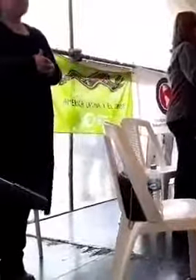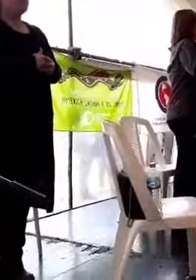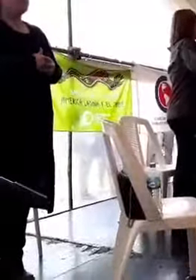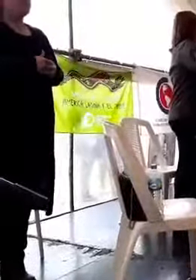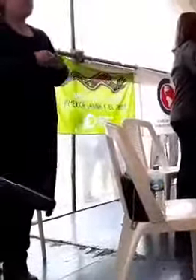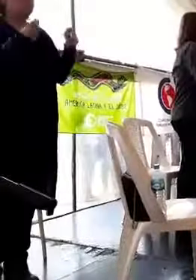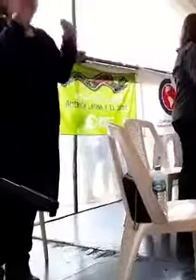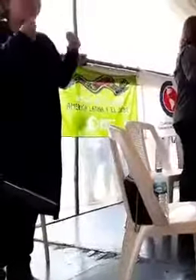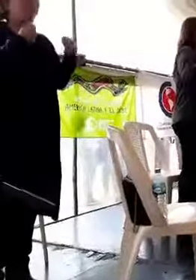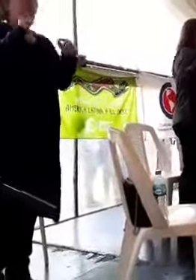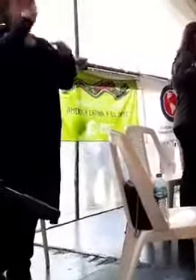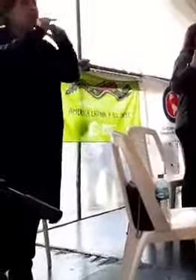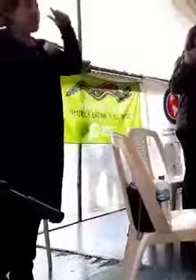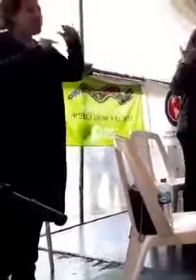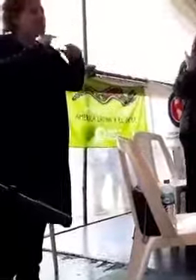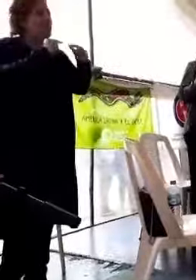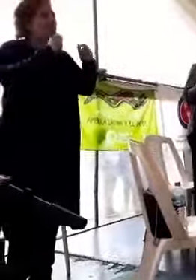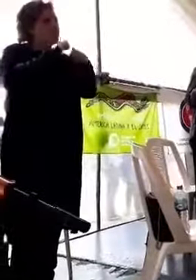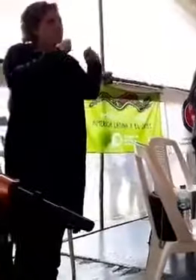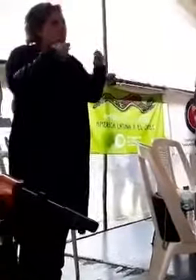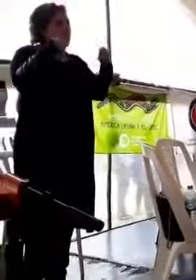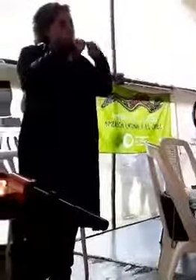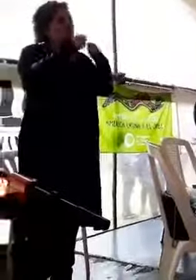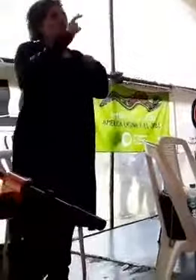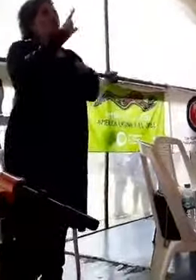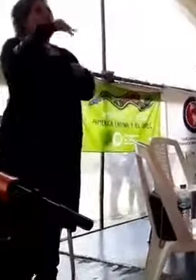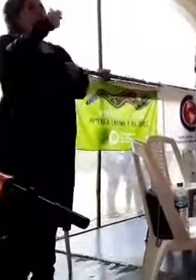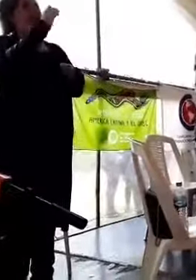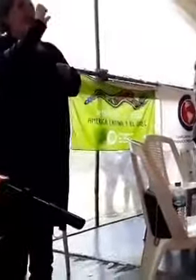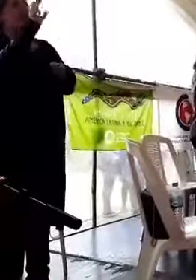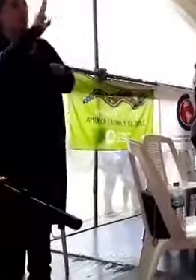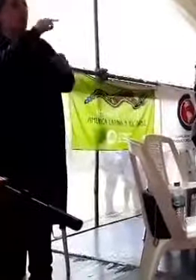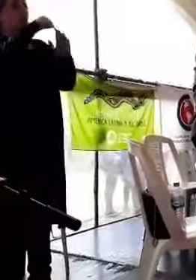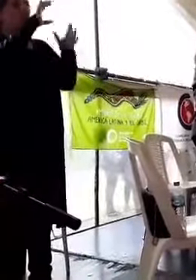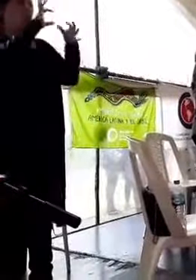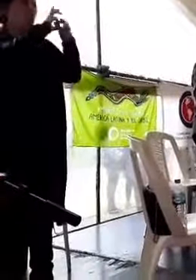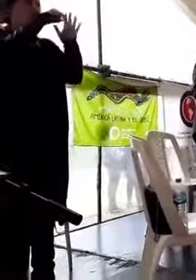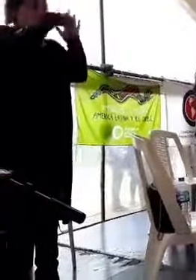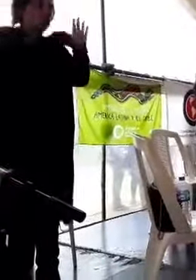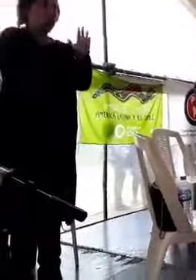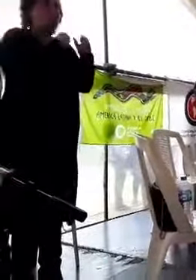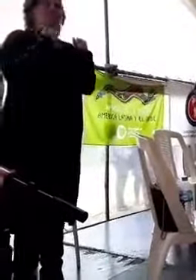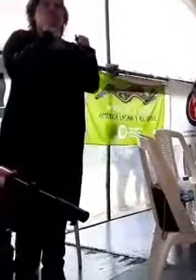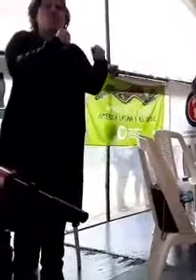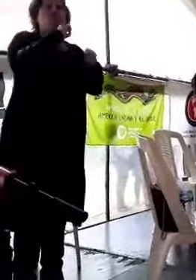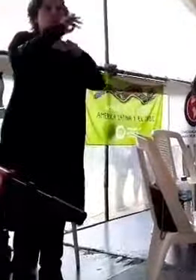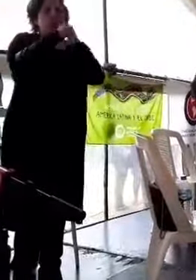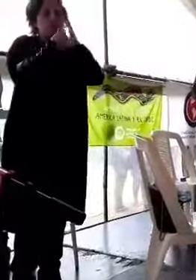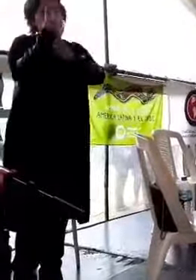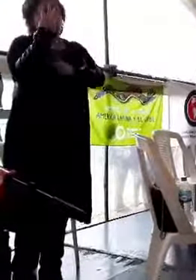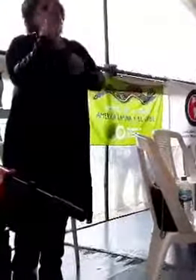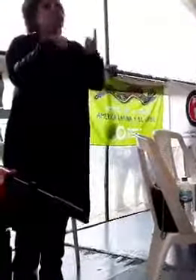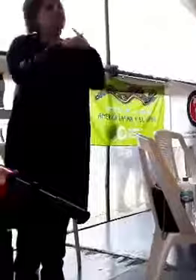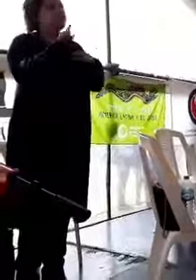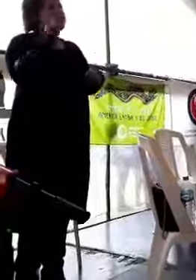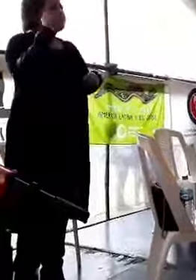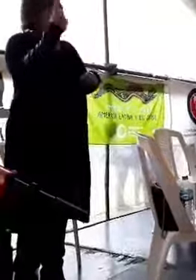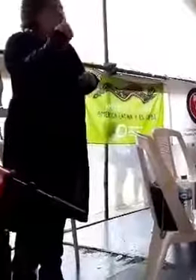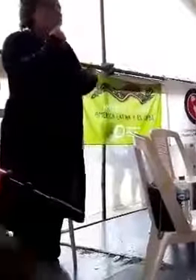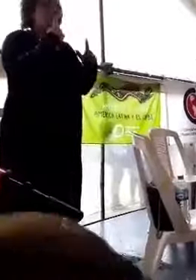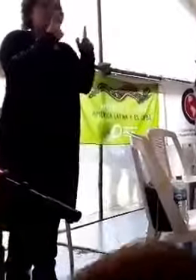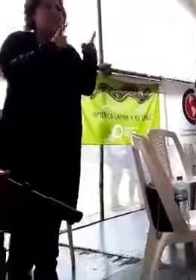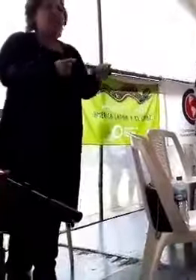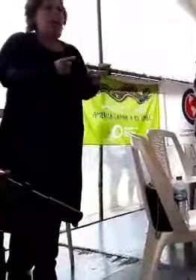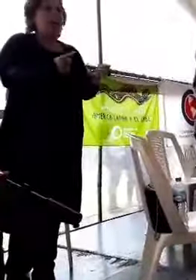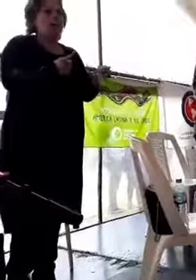construiu a Unasur, fortaleceu o Mercosur, mas principalmente também